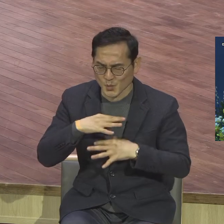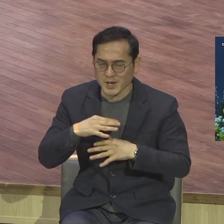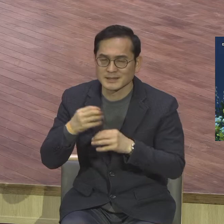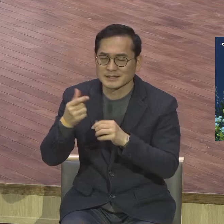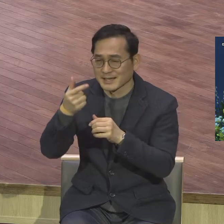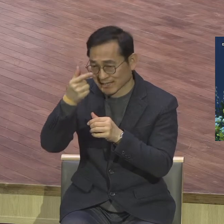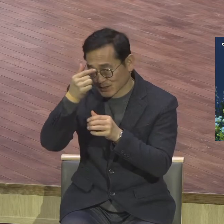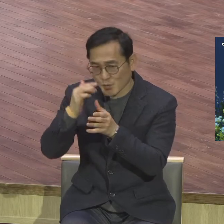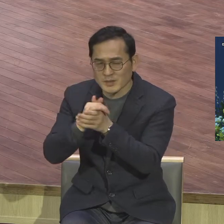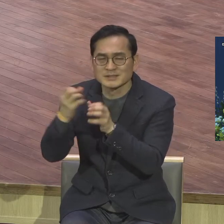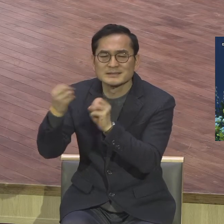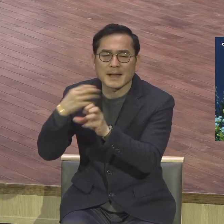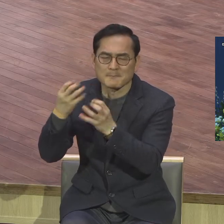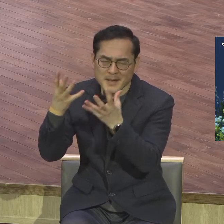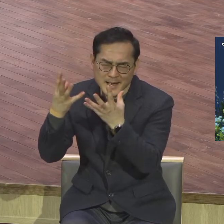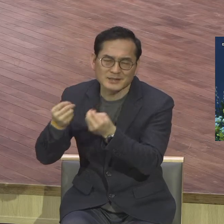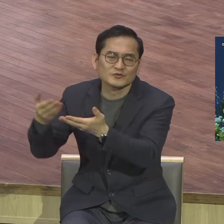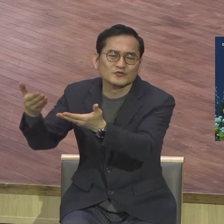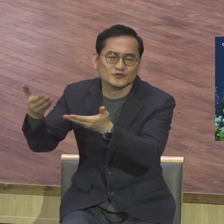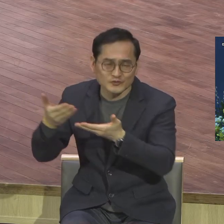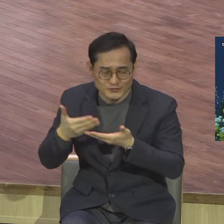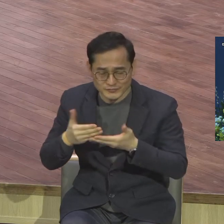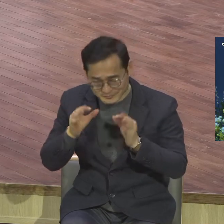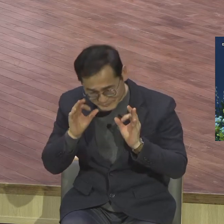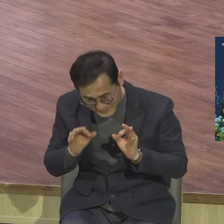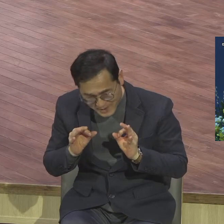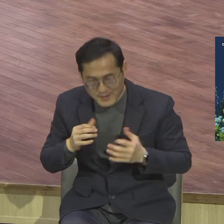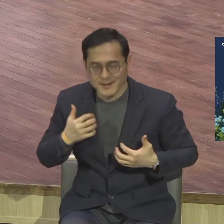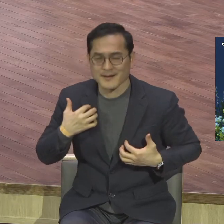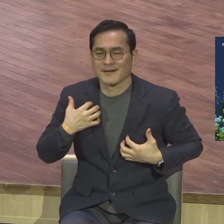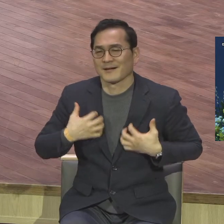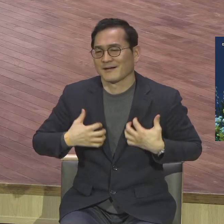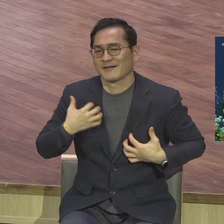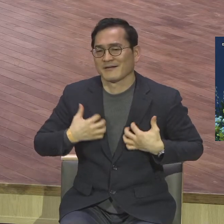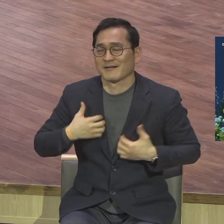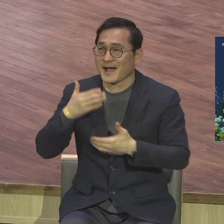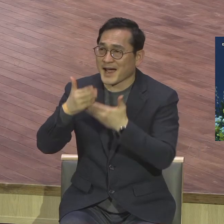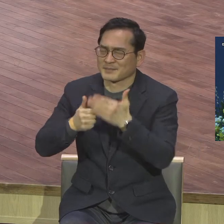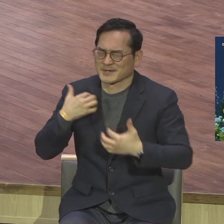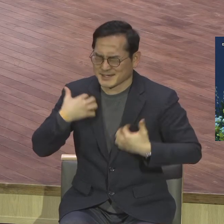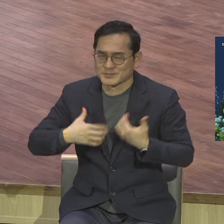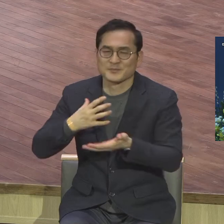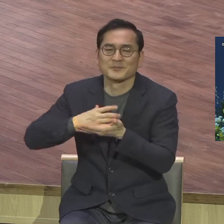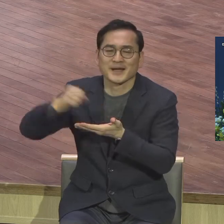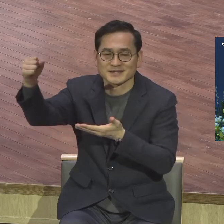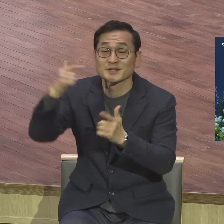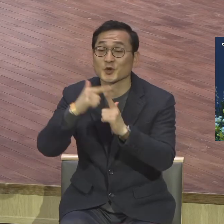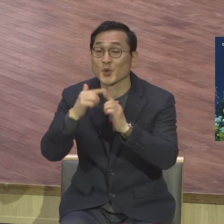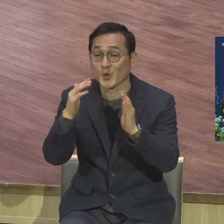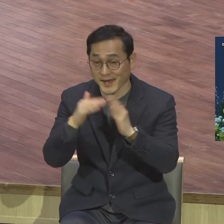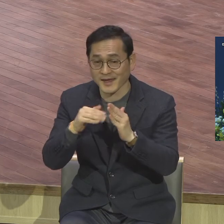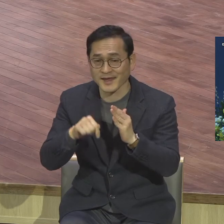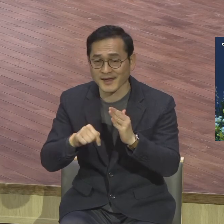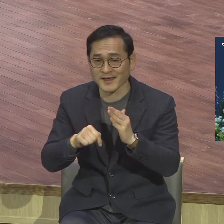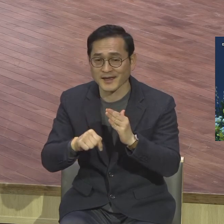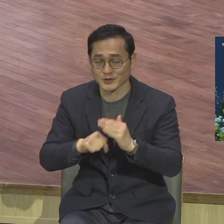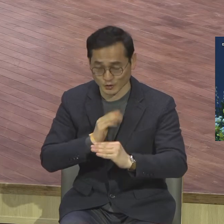참으로 하나님이 기뻐하시는 교회 하나님 이 시대에 서실 플랫폼 교회로 하나님인다고 계시구나